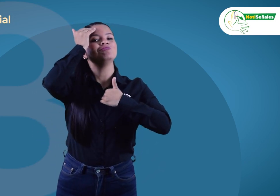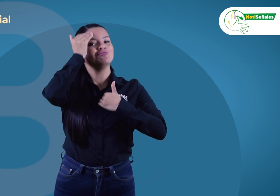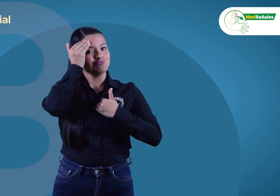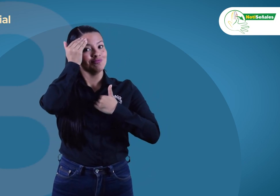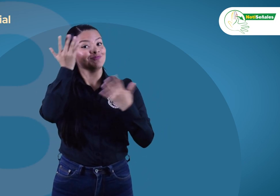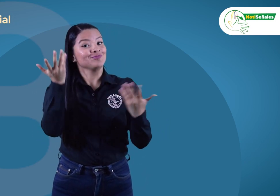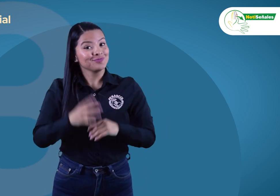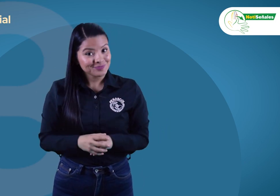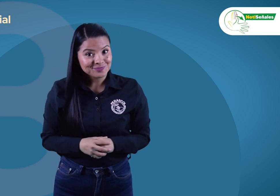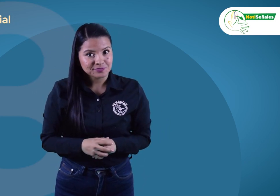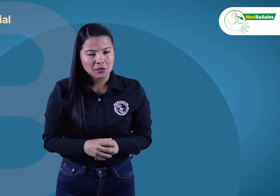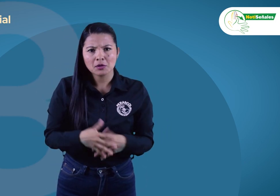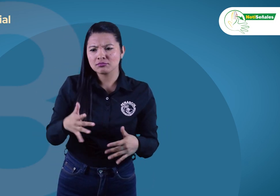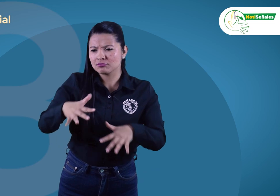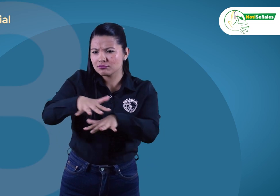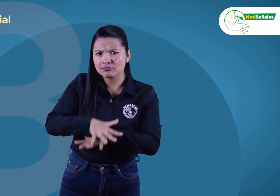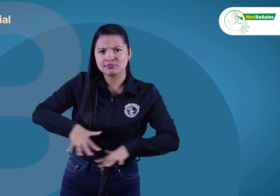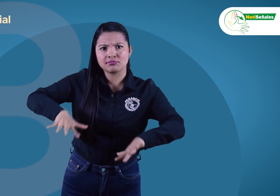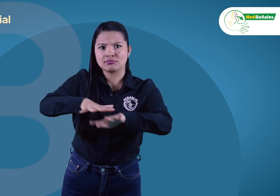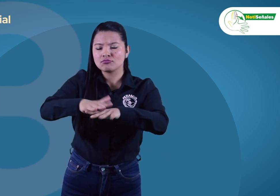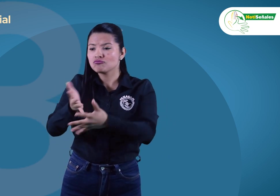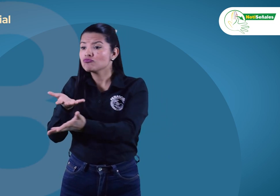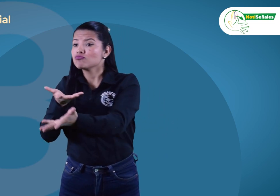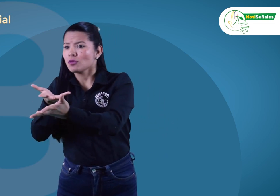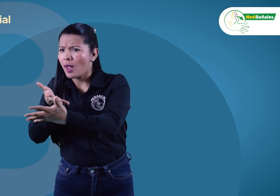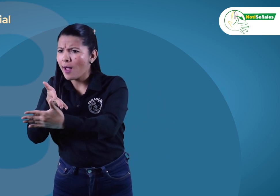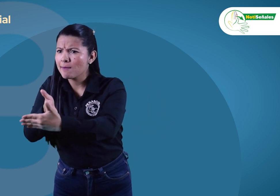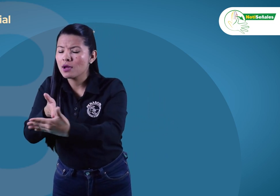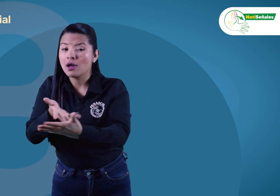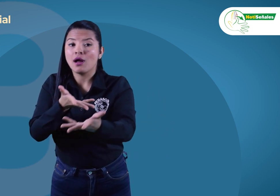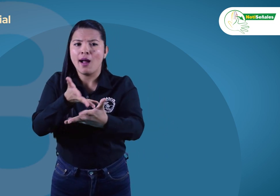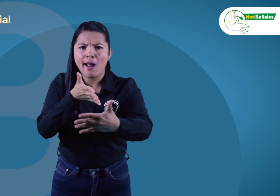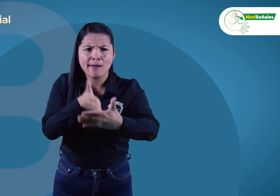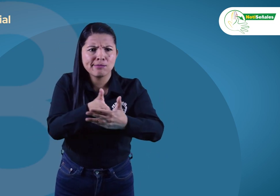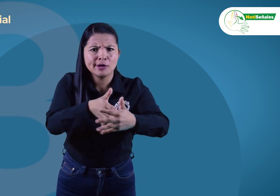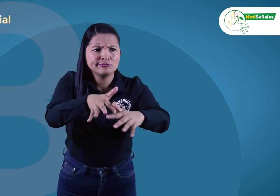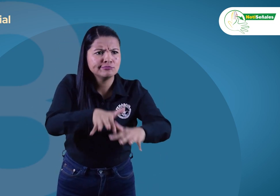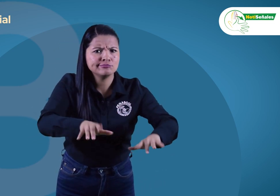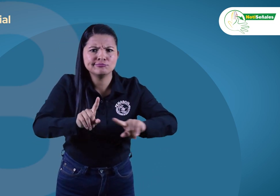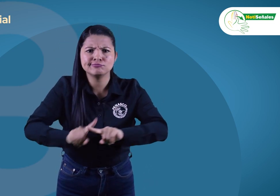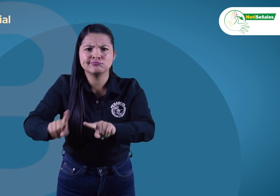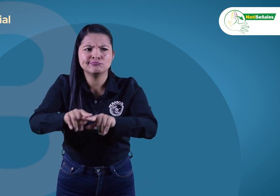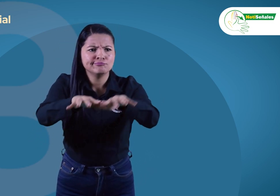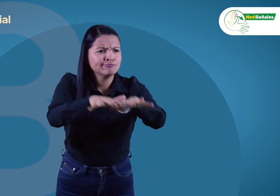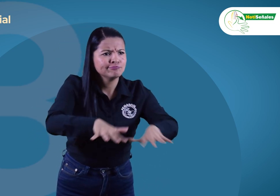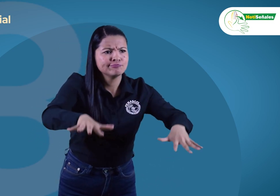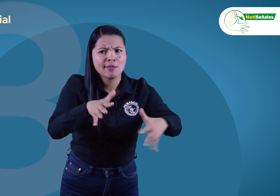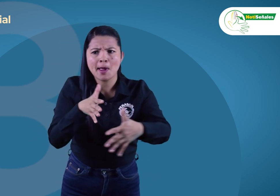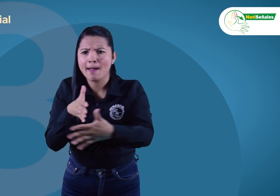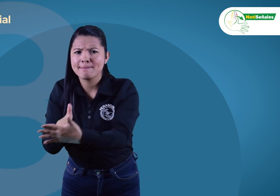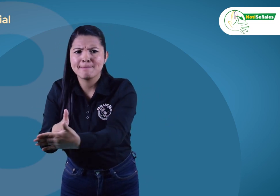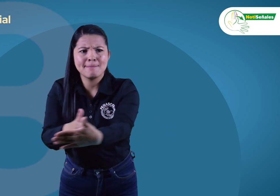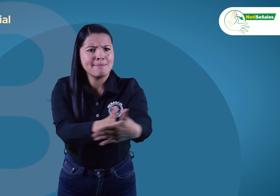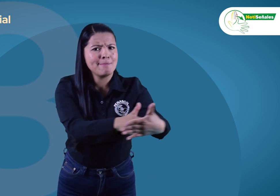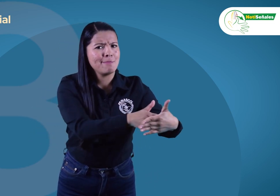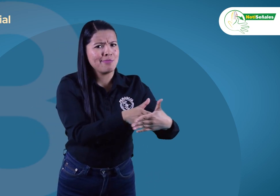y barreras que enfrentan en el entorno y